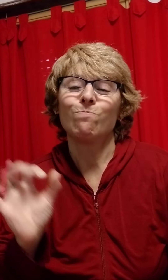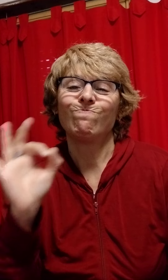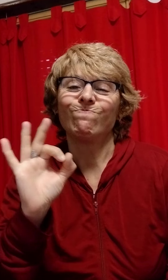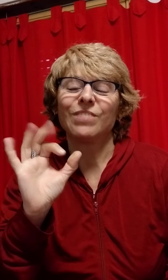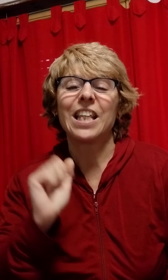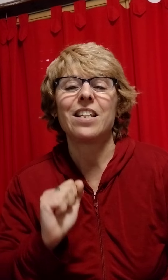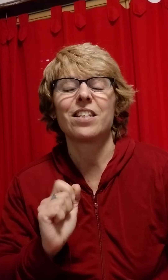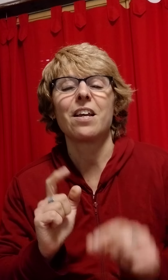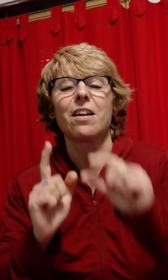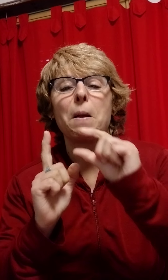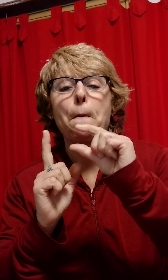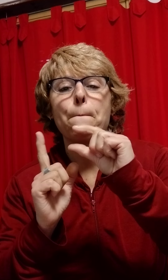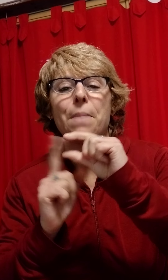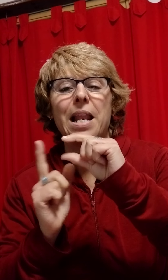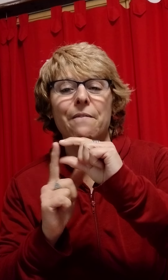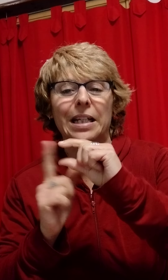se dice palabras.